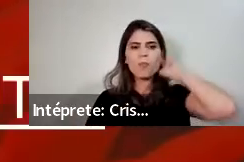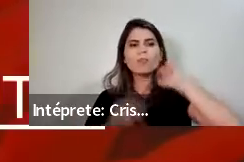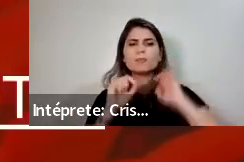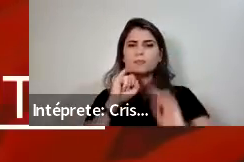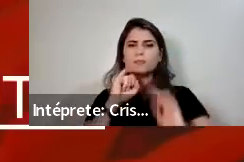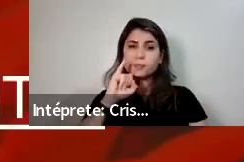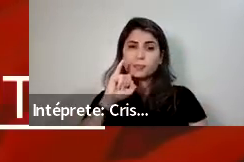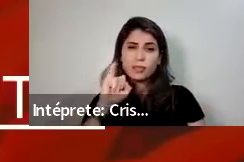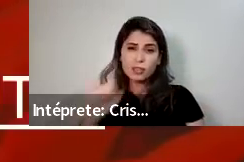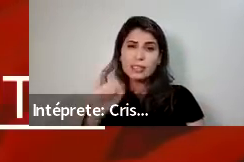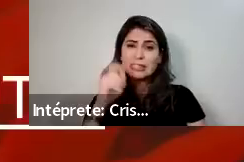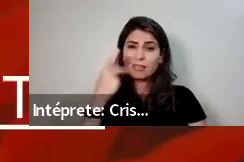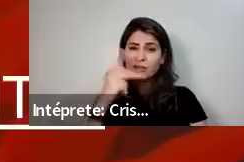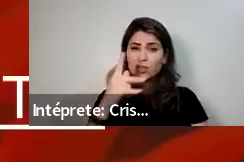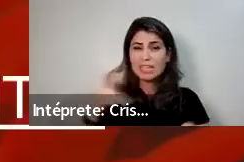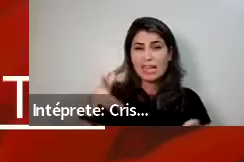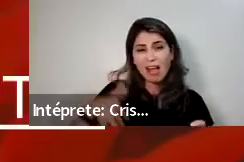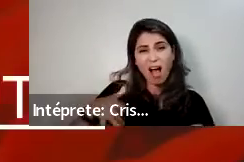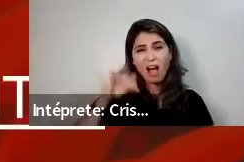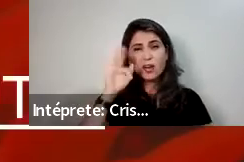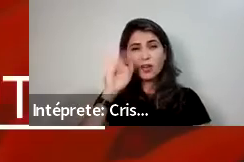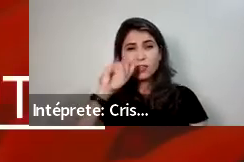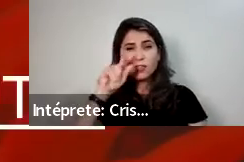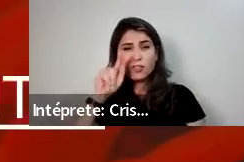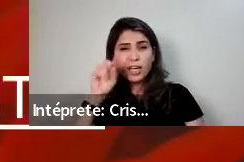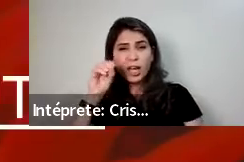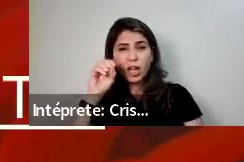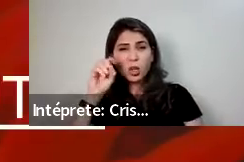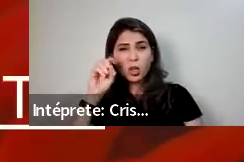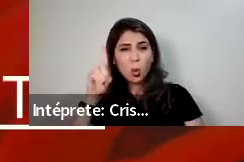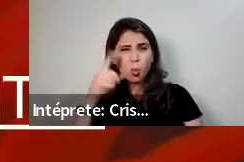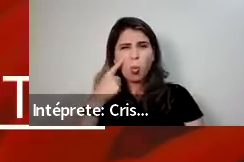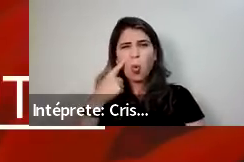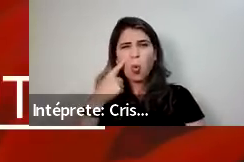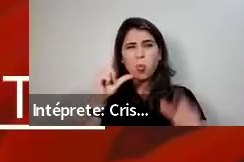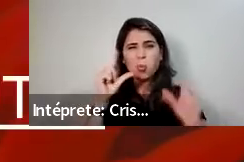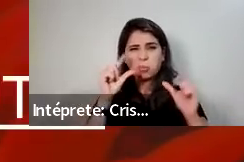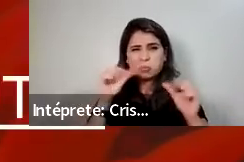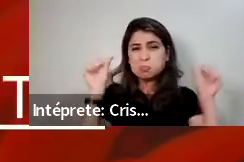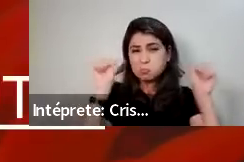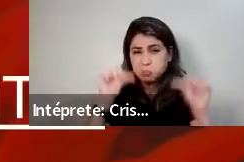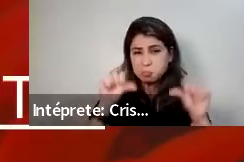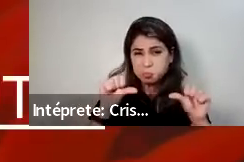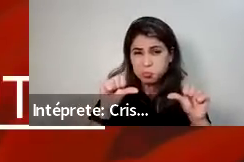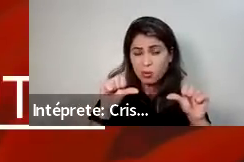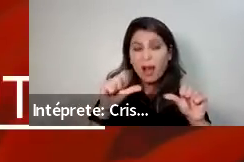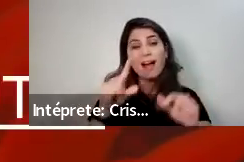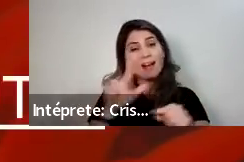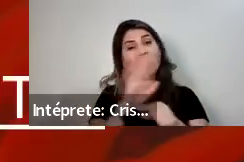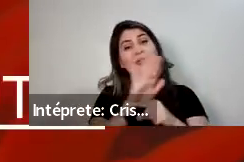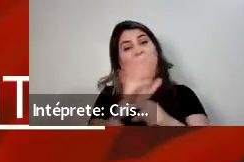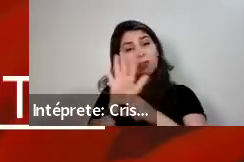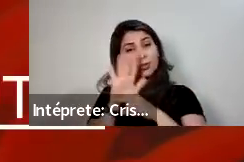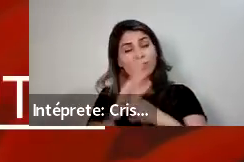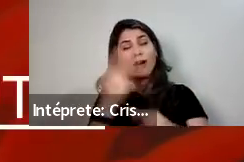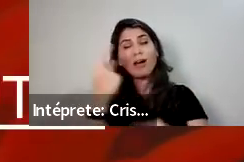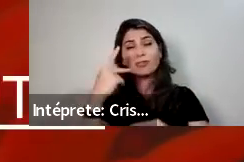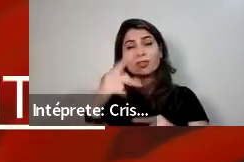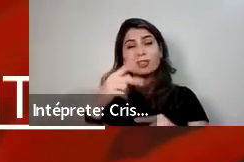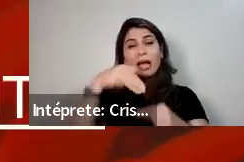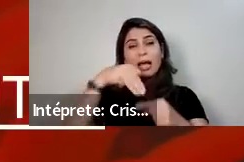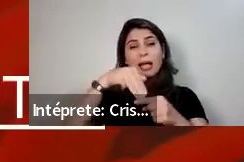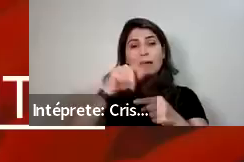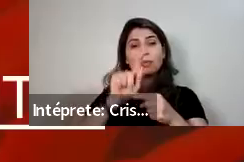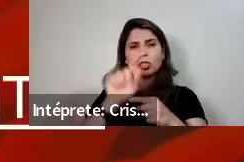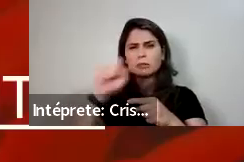retirado rapidamente do seu organismo. Agora, se você tem baixa quantidade de magnésio, tudo fica mais